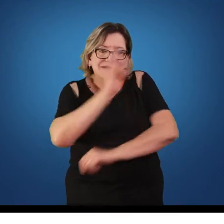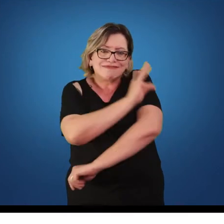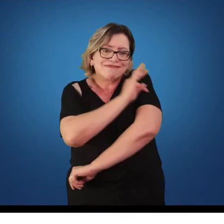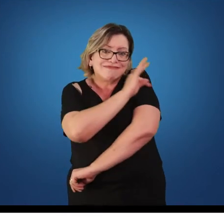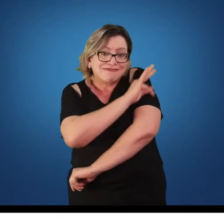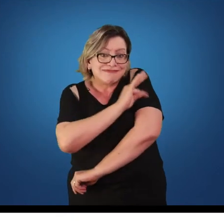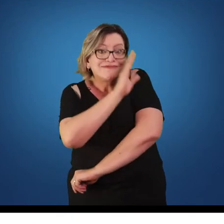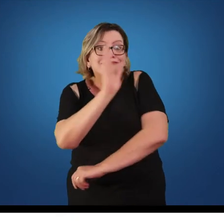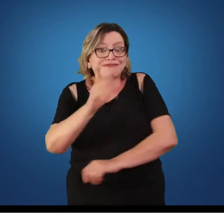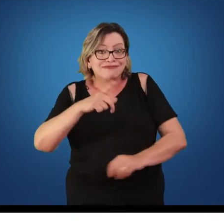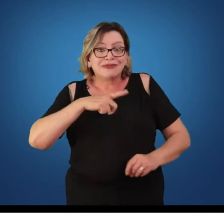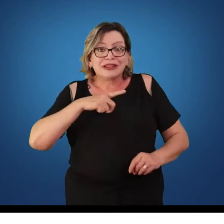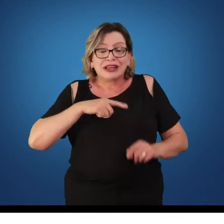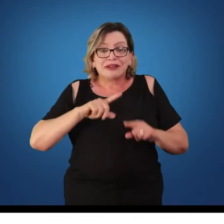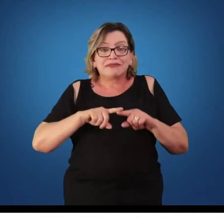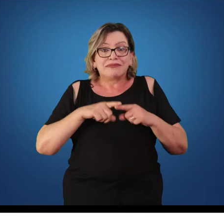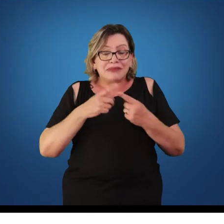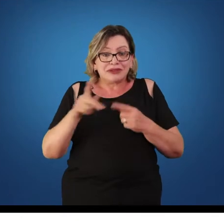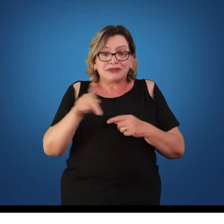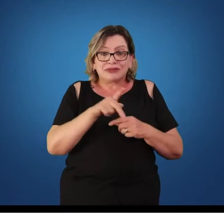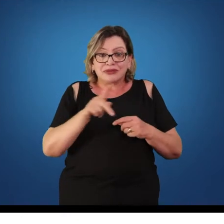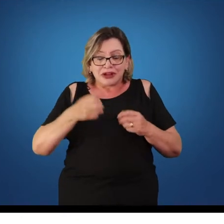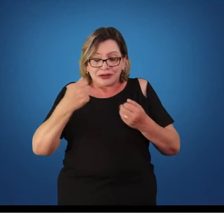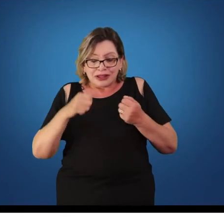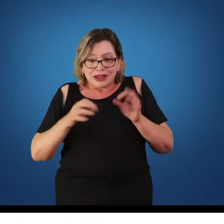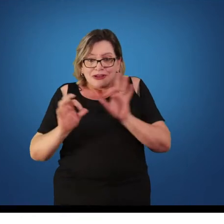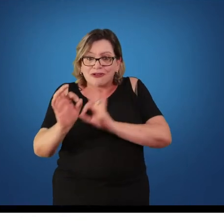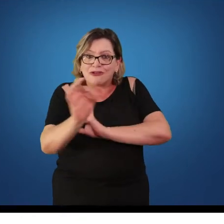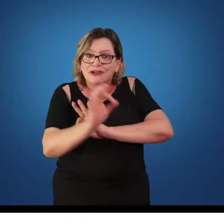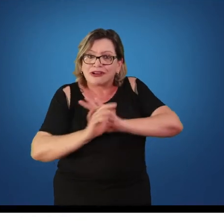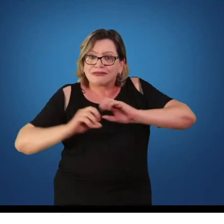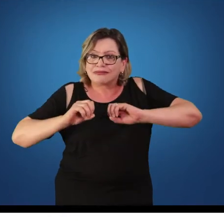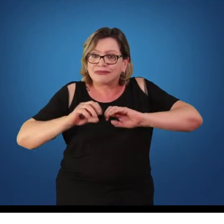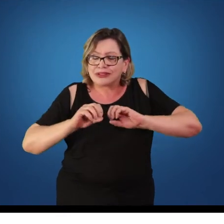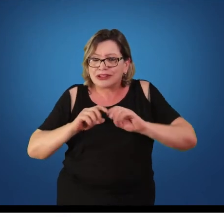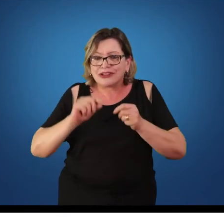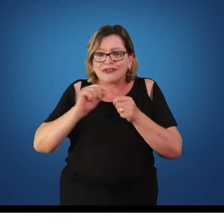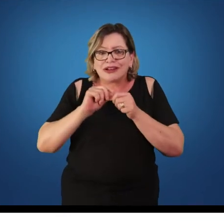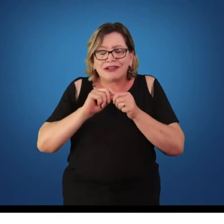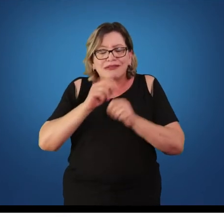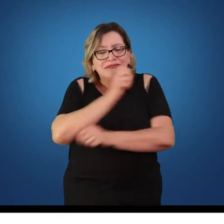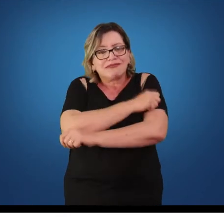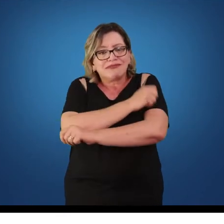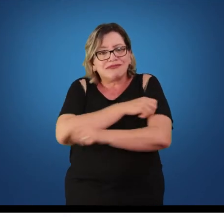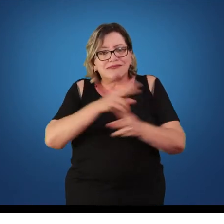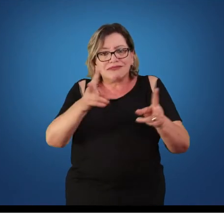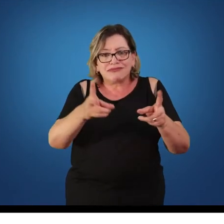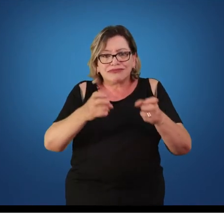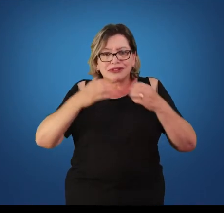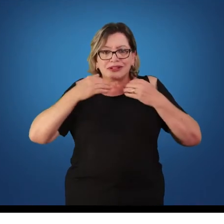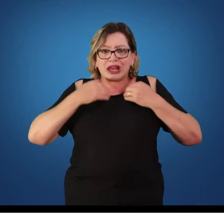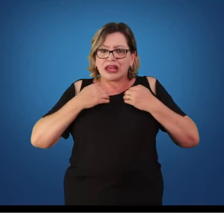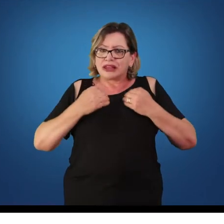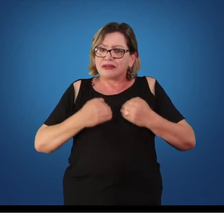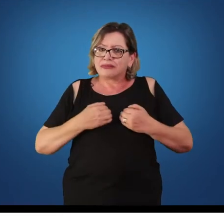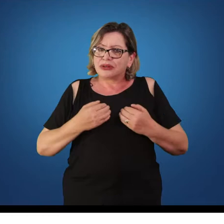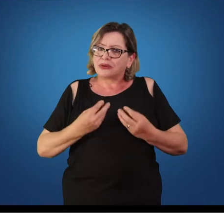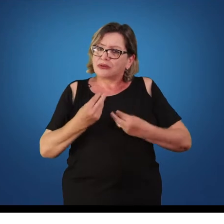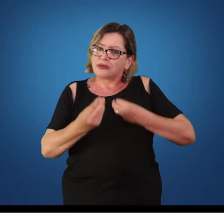professor consiga construir aulas em que o aluno vá percebendo cada parte do seu corpo e como que ele pode controlar cada parte